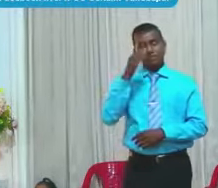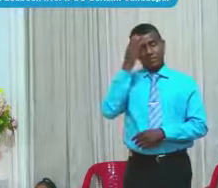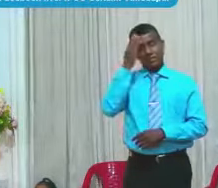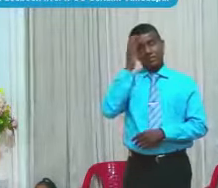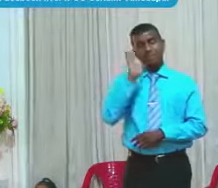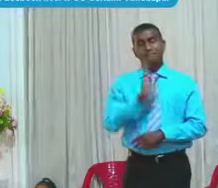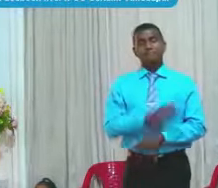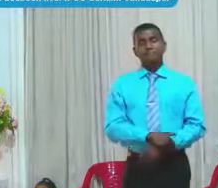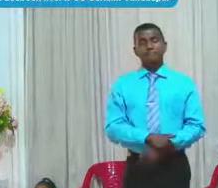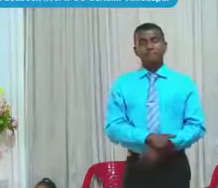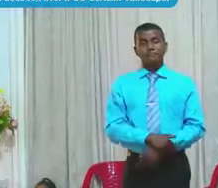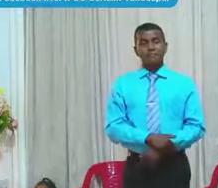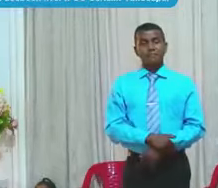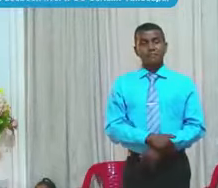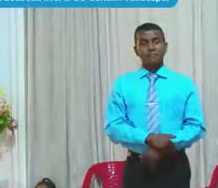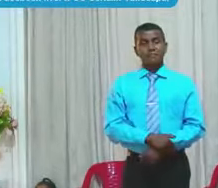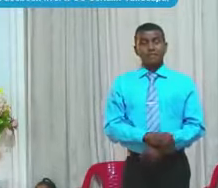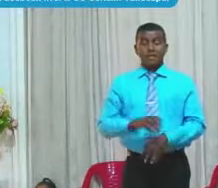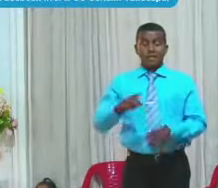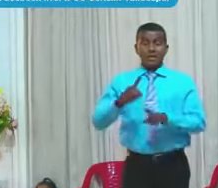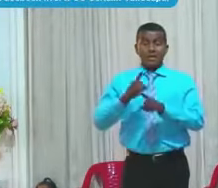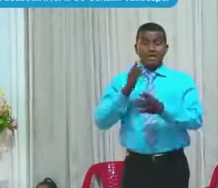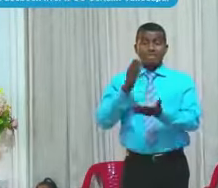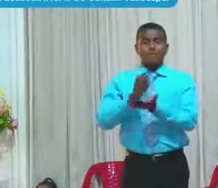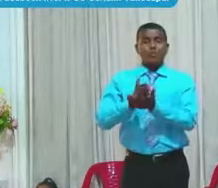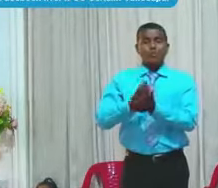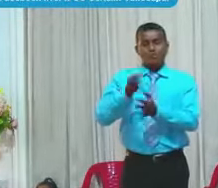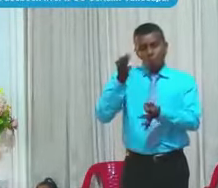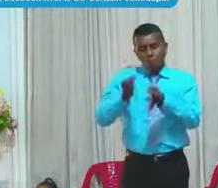Y el juicio De Dios Es según Verdad